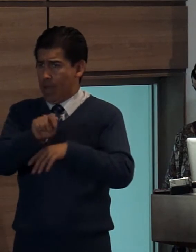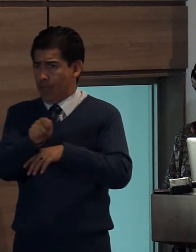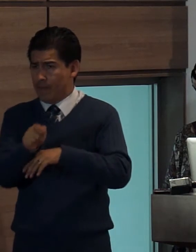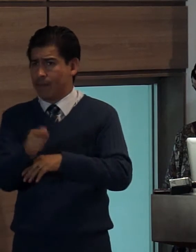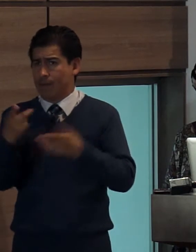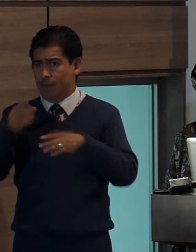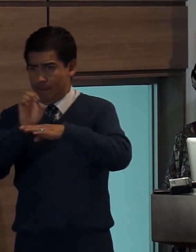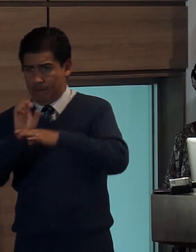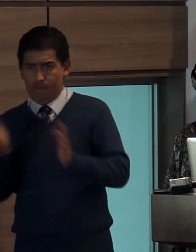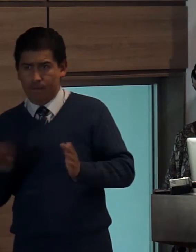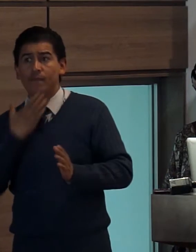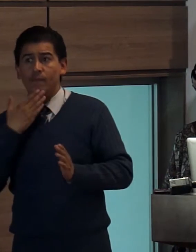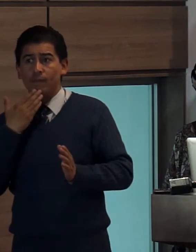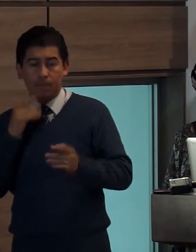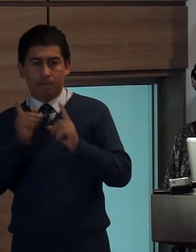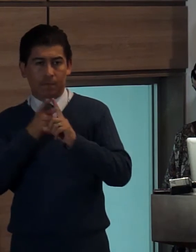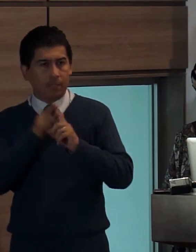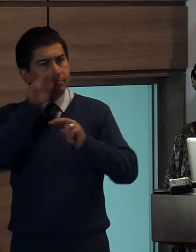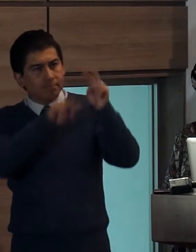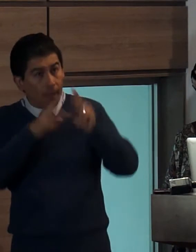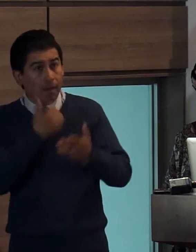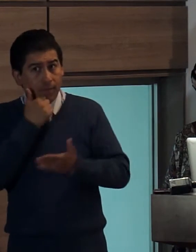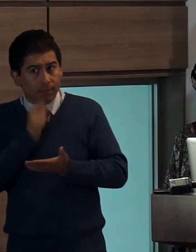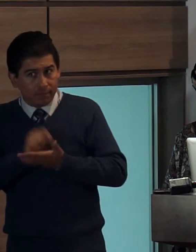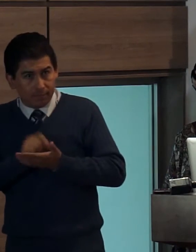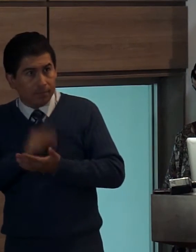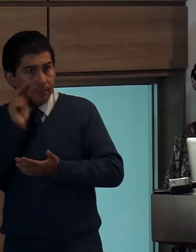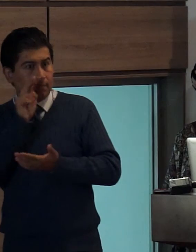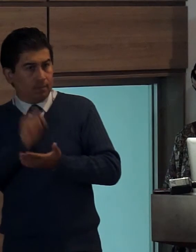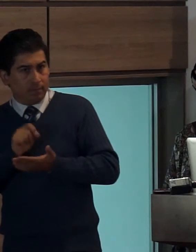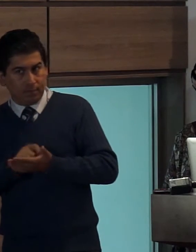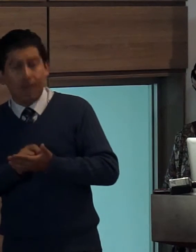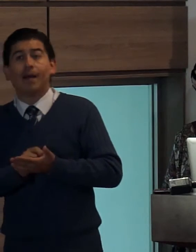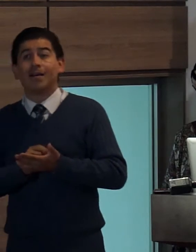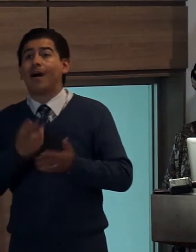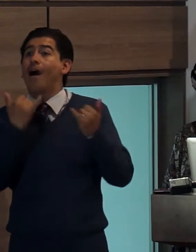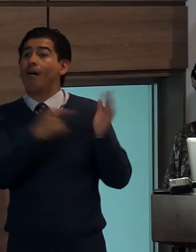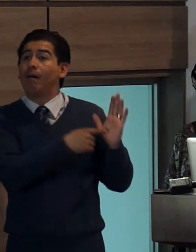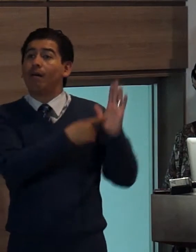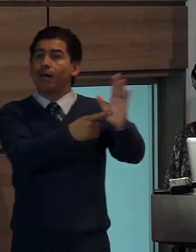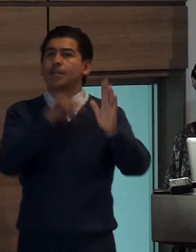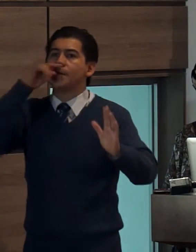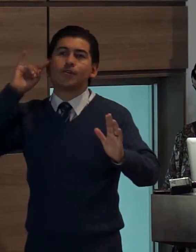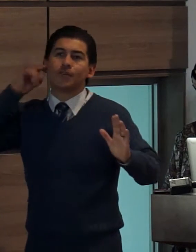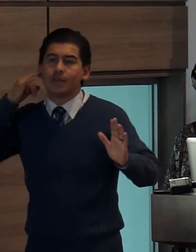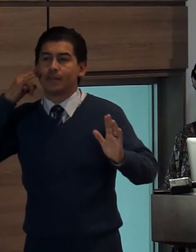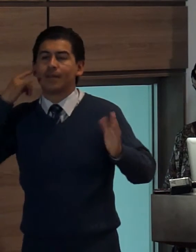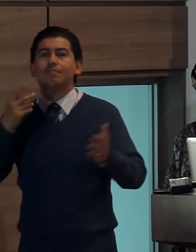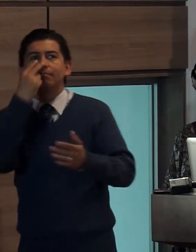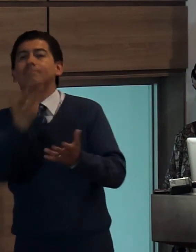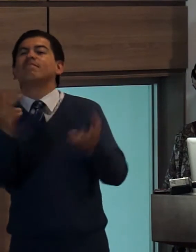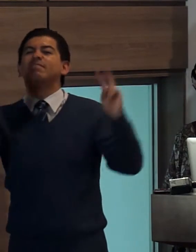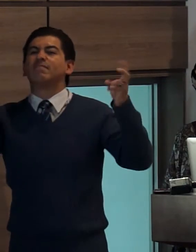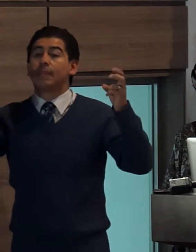primer acercamiento que realizamos para conocer qué ven los niños las niñas y los adolescentes entre las 3 y las 6 de la